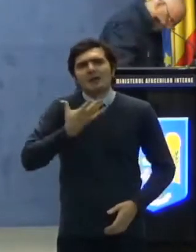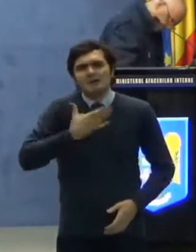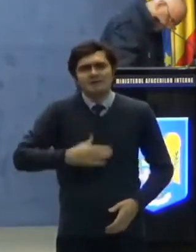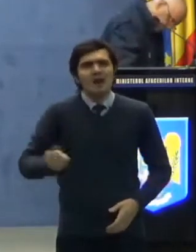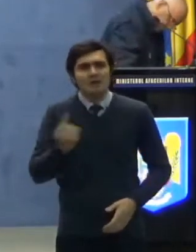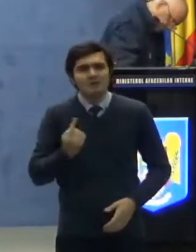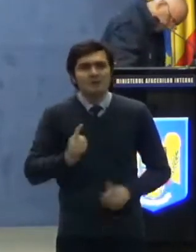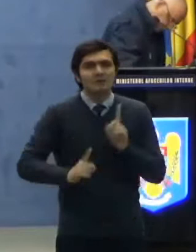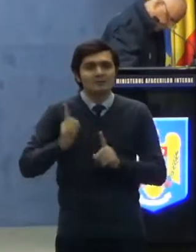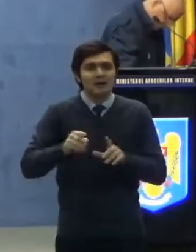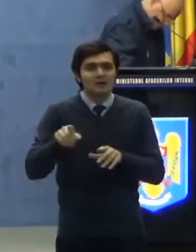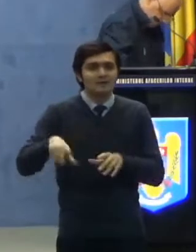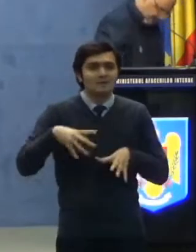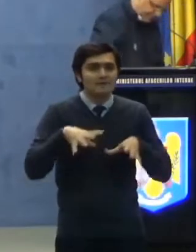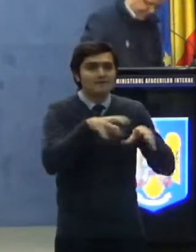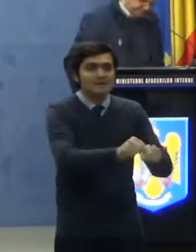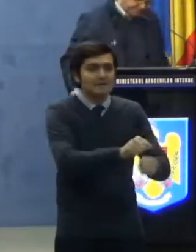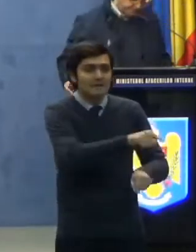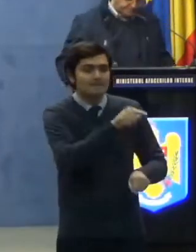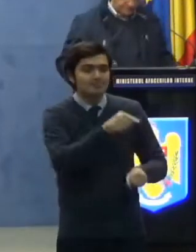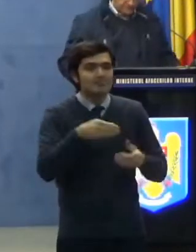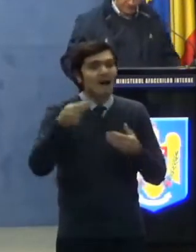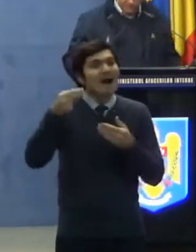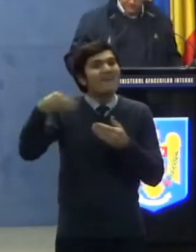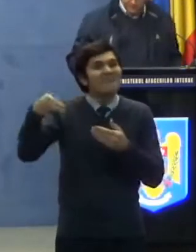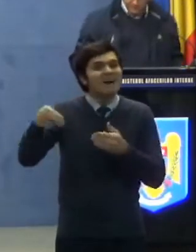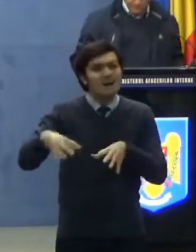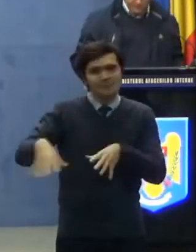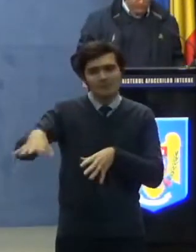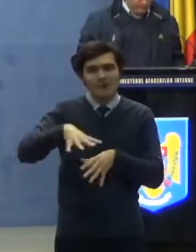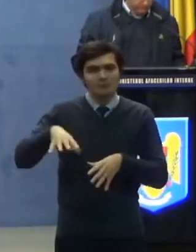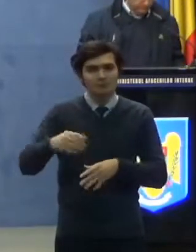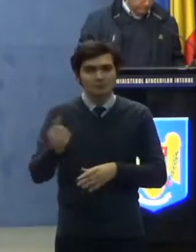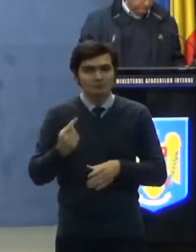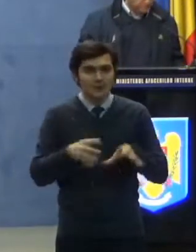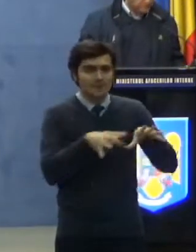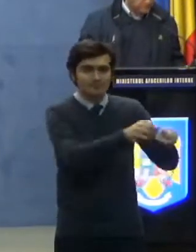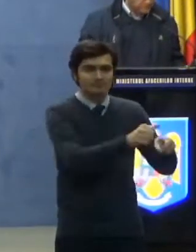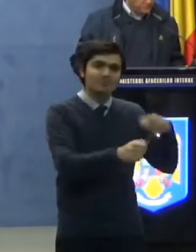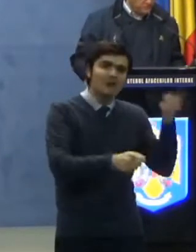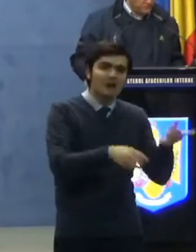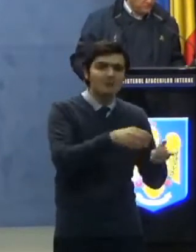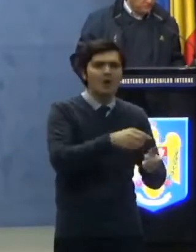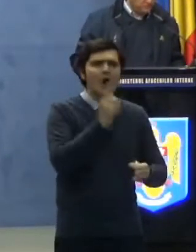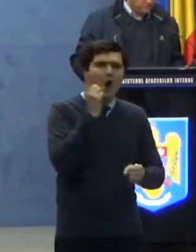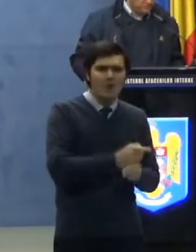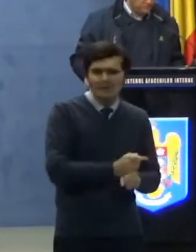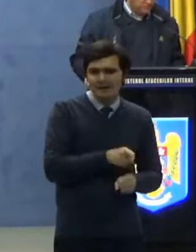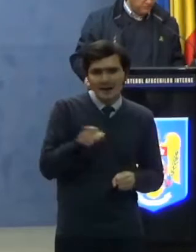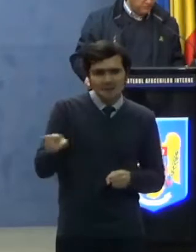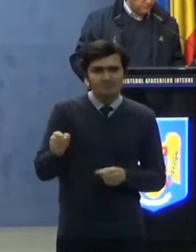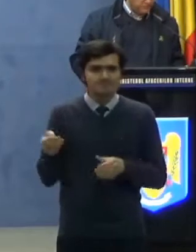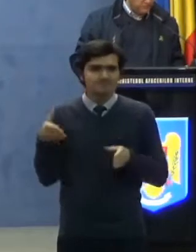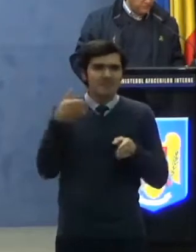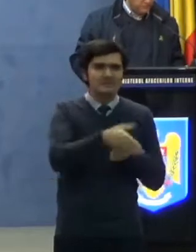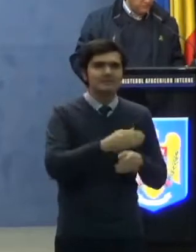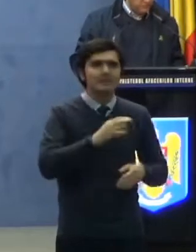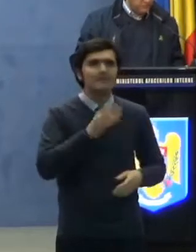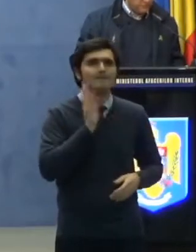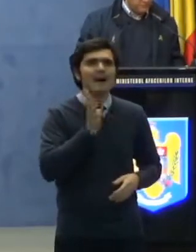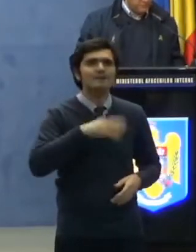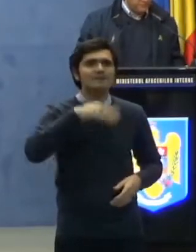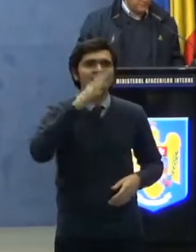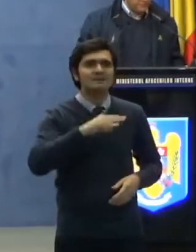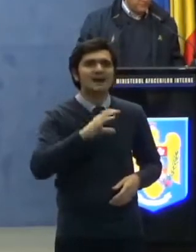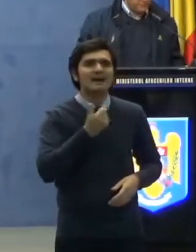identificate în asfara spațiului de izolare, vor fi obligate să intre în carantină 14 zile,